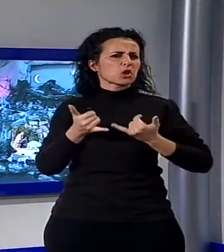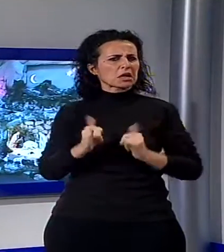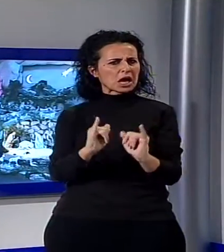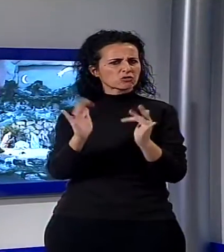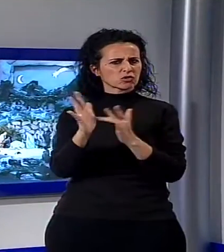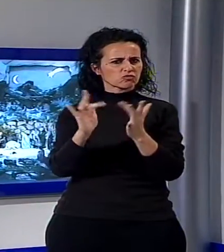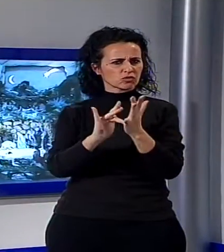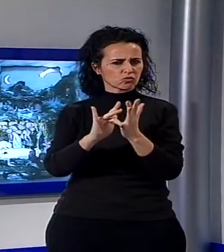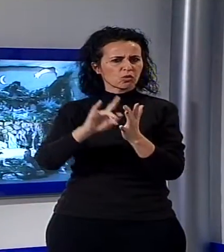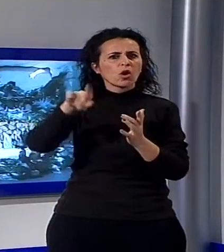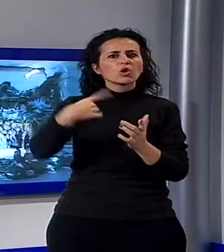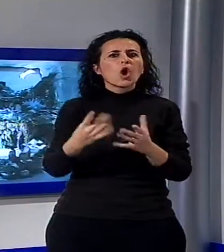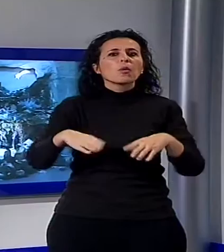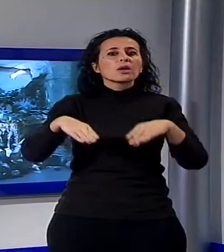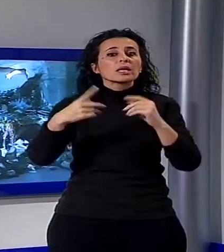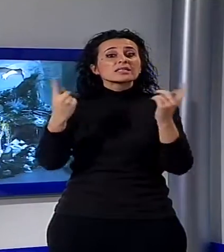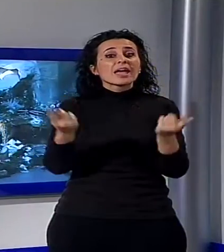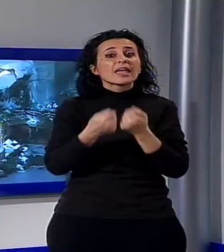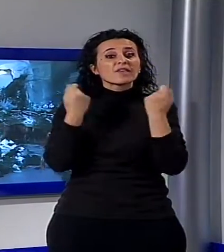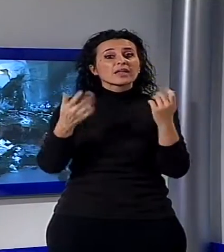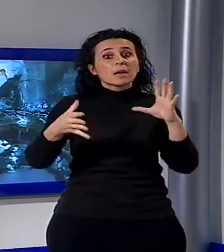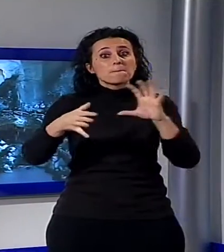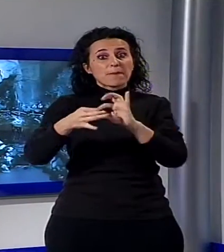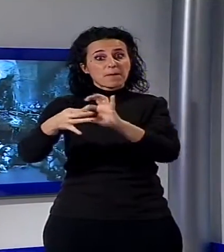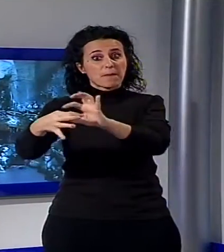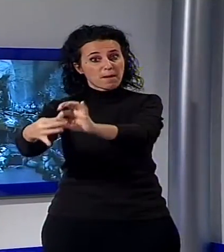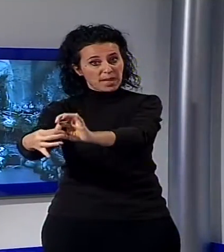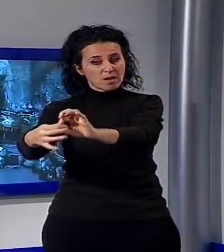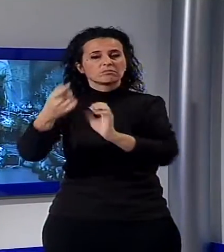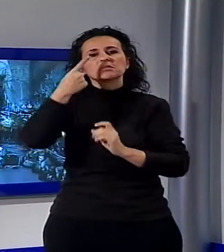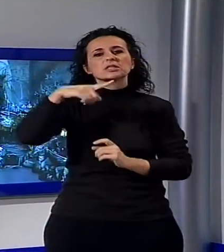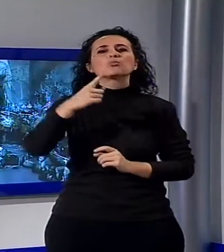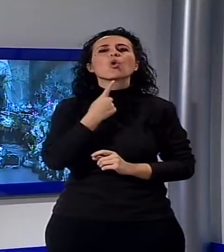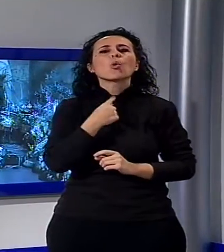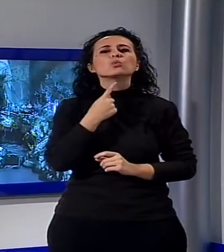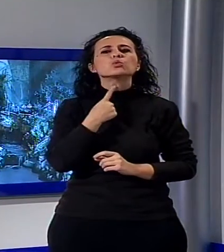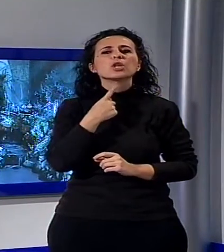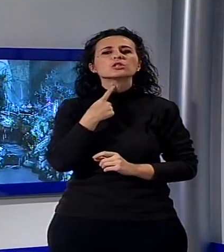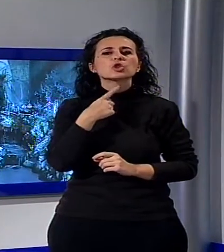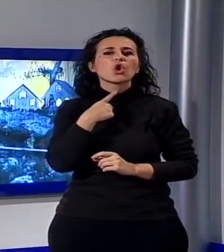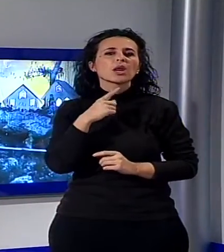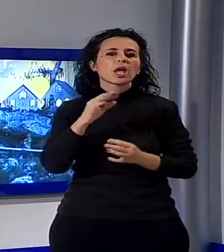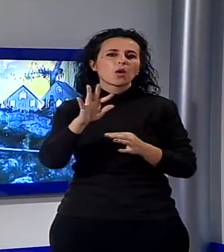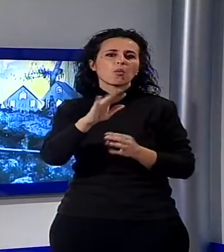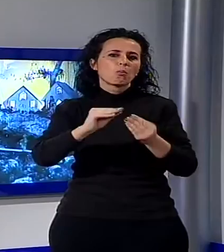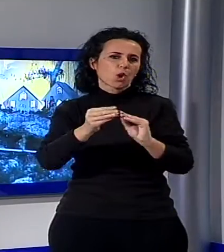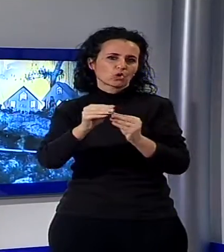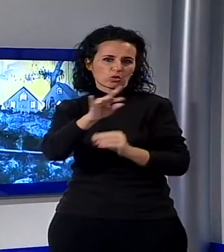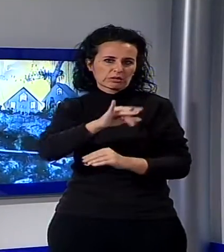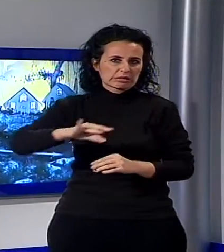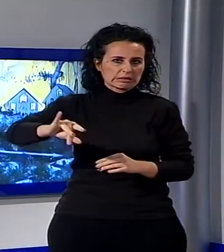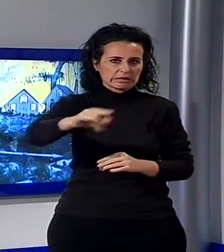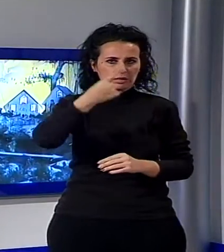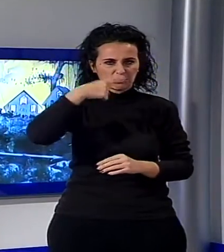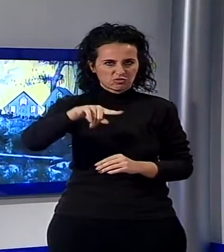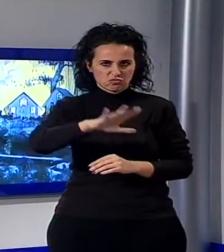manifestazioni collaterali, come la degustazione dei prodotti tipici del territorio, la visita di Babbo Natale con la bruschettata del 26